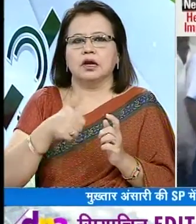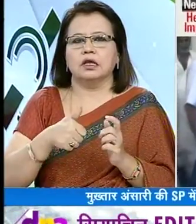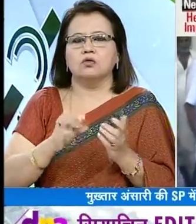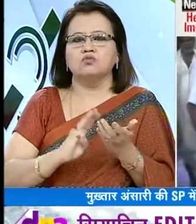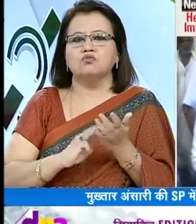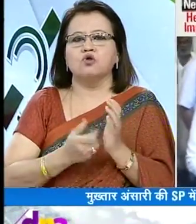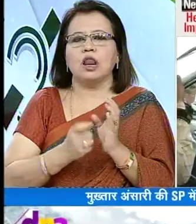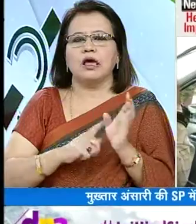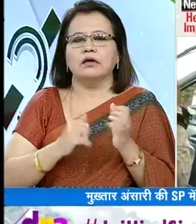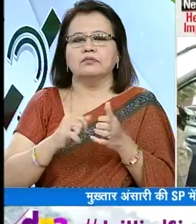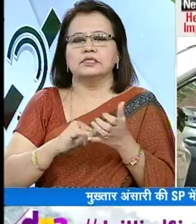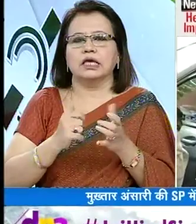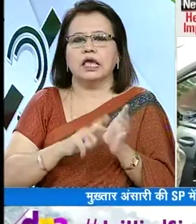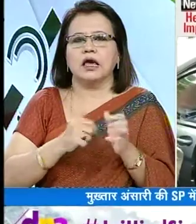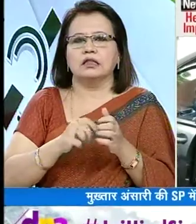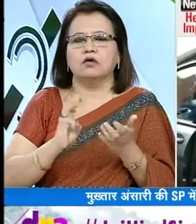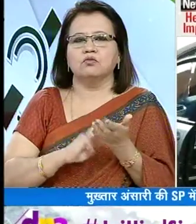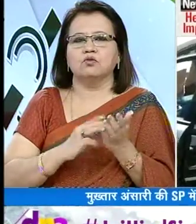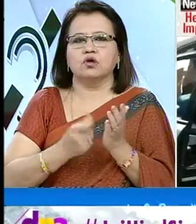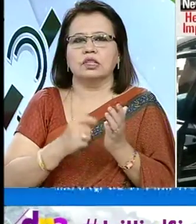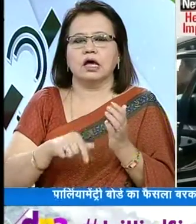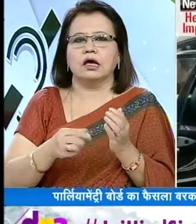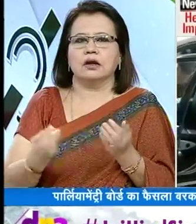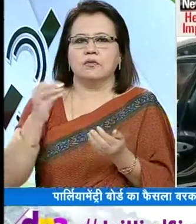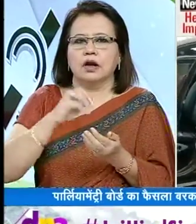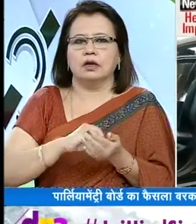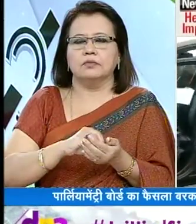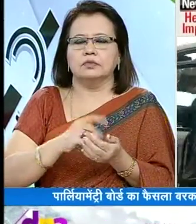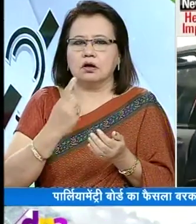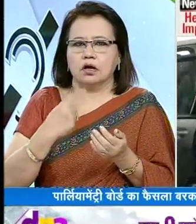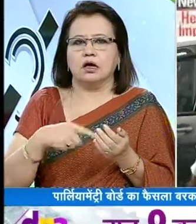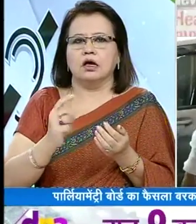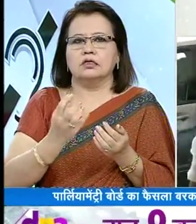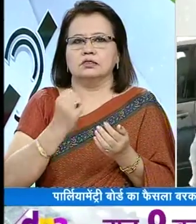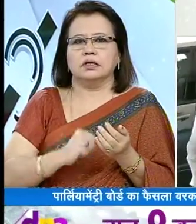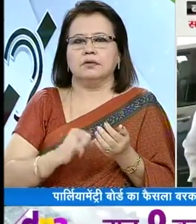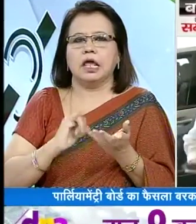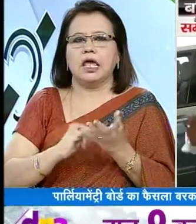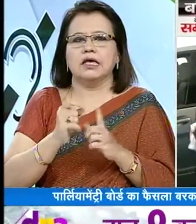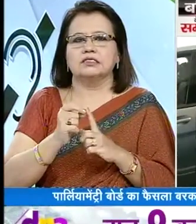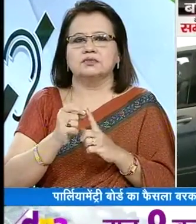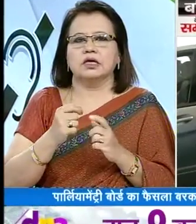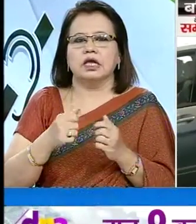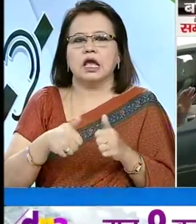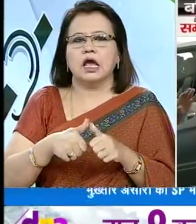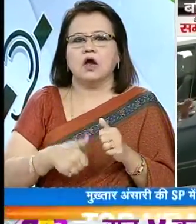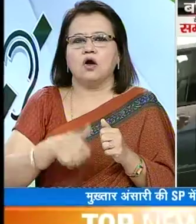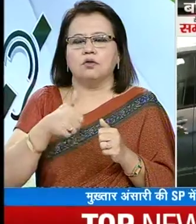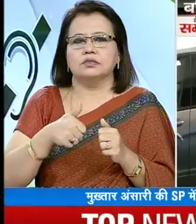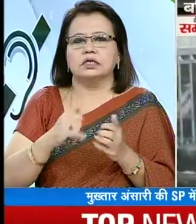मुलायम सिंग यादव भी मुकतार अंसारी को पार्टी में शामिल नहीं करने पर सहमत हो गए है स्पी के राश्ट्री उपाथ्यक्ष और राज्य